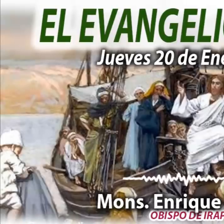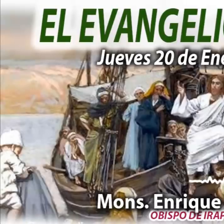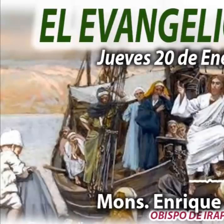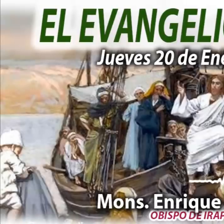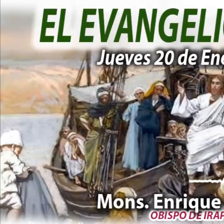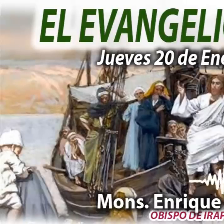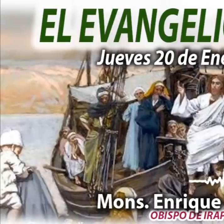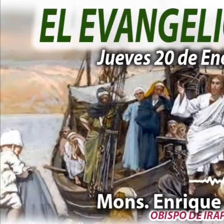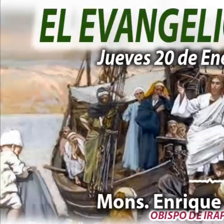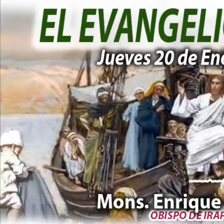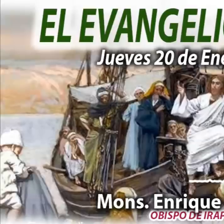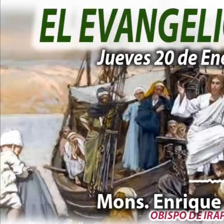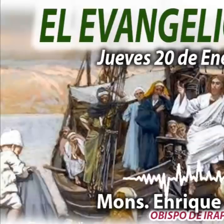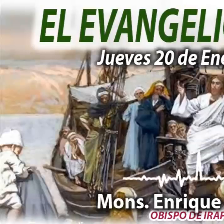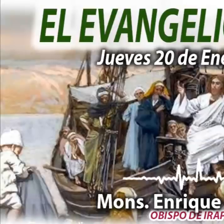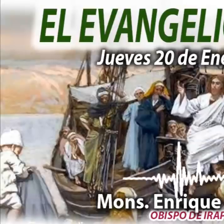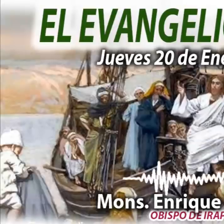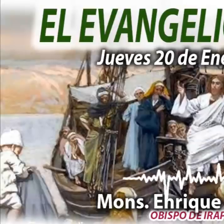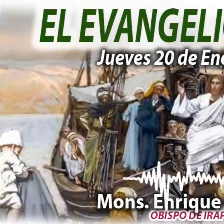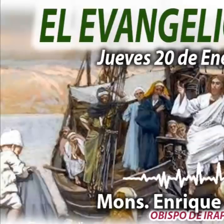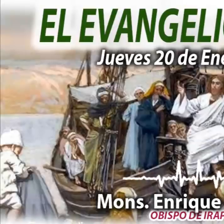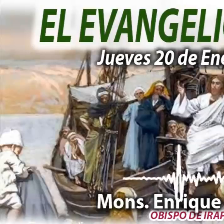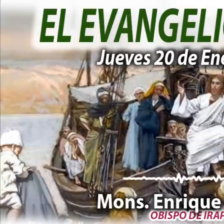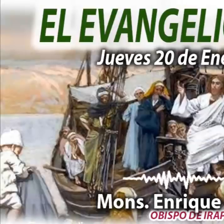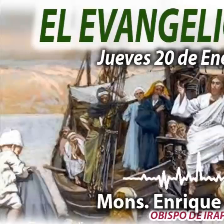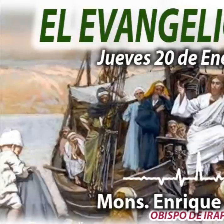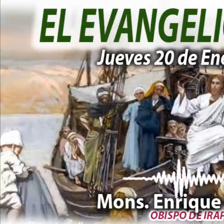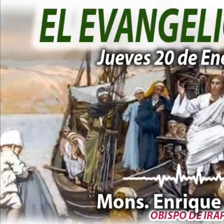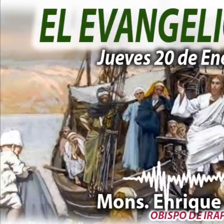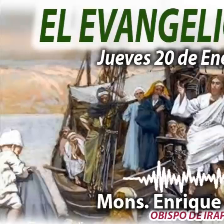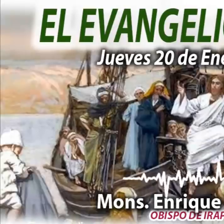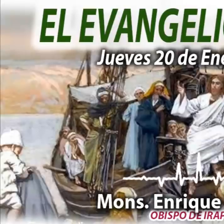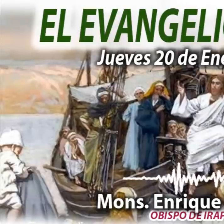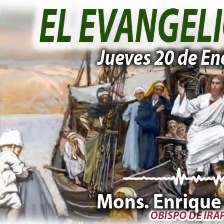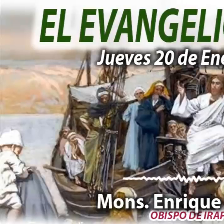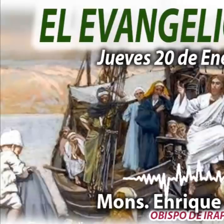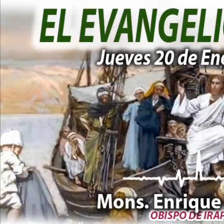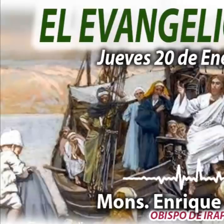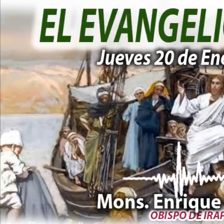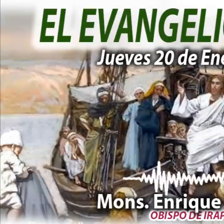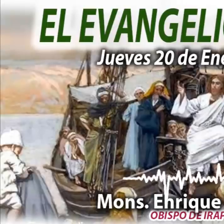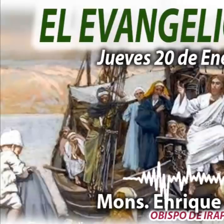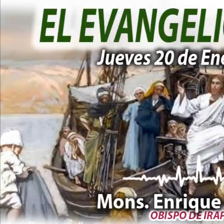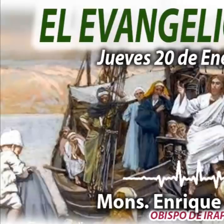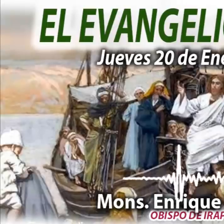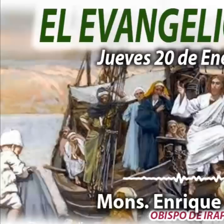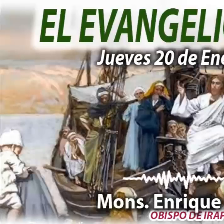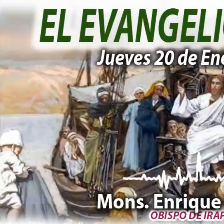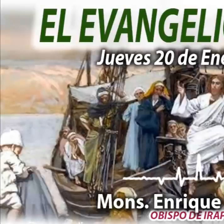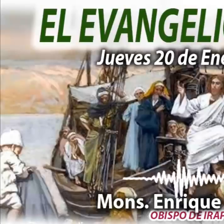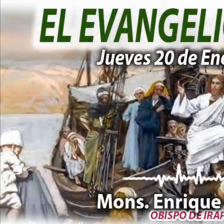Dispuso Dios en su sabiduría, revelarse a sí mismo y dar a conocer el misterio de su voluntad.